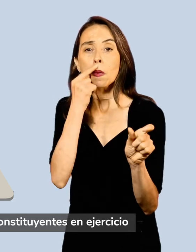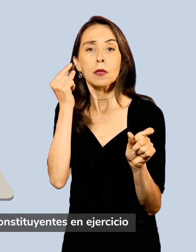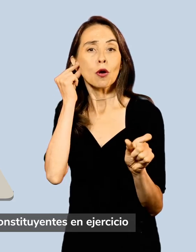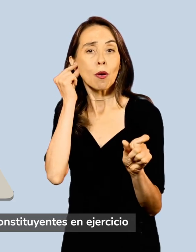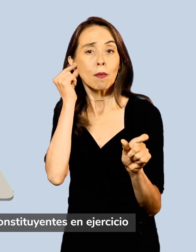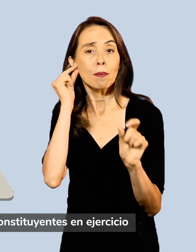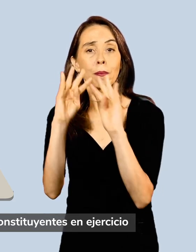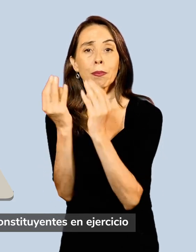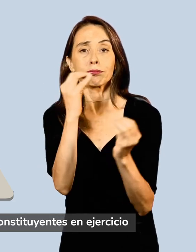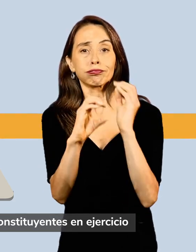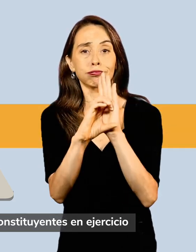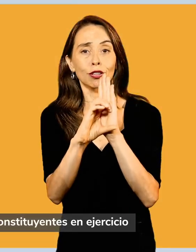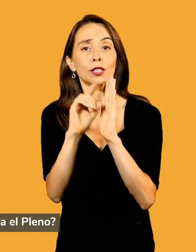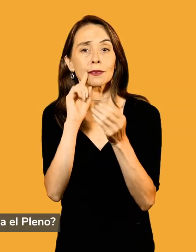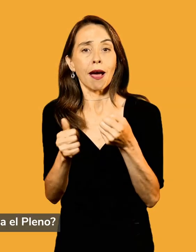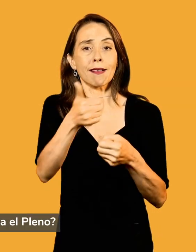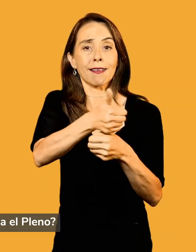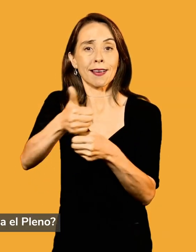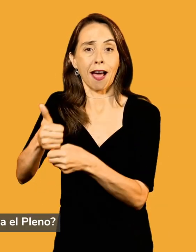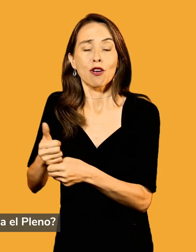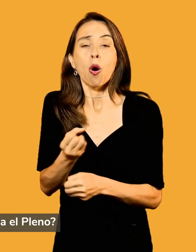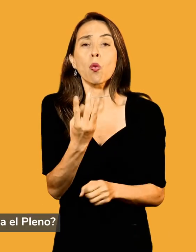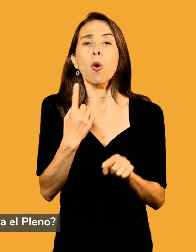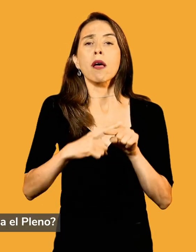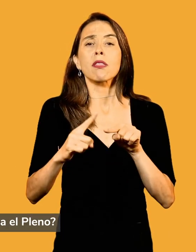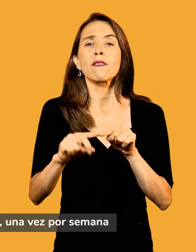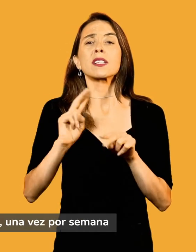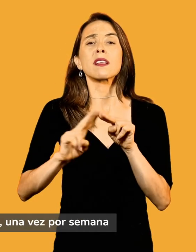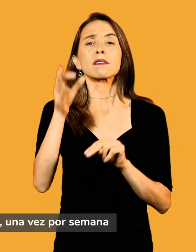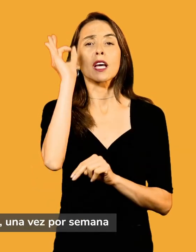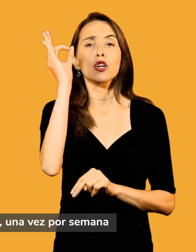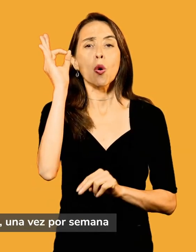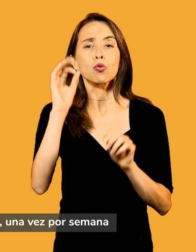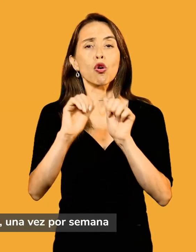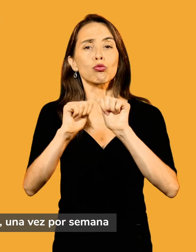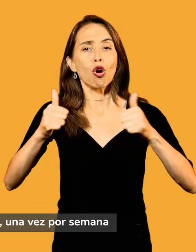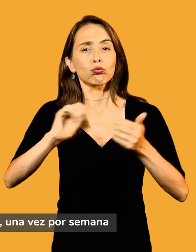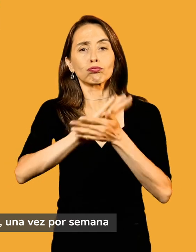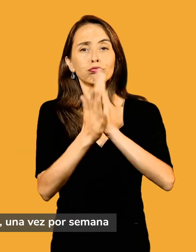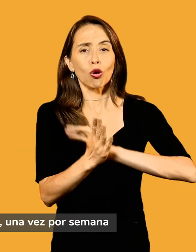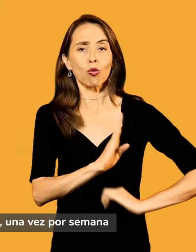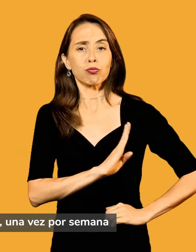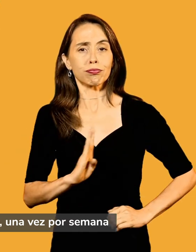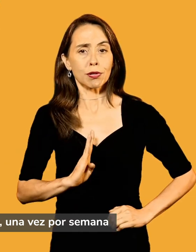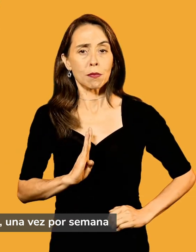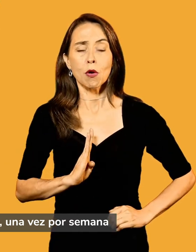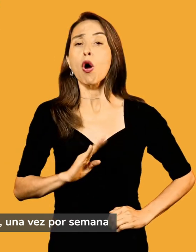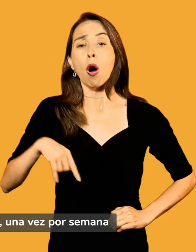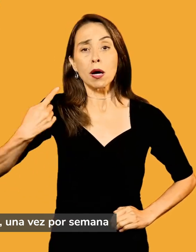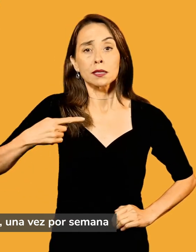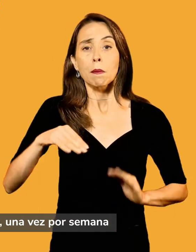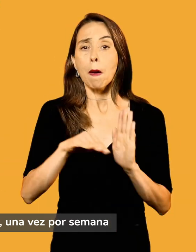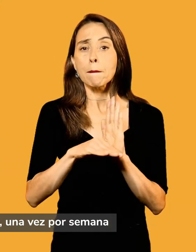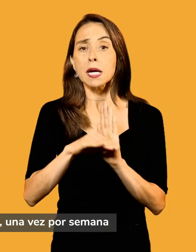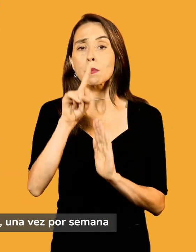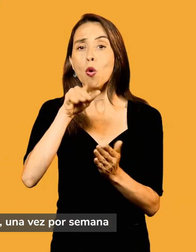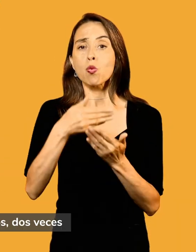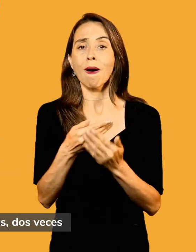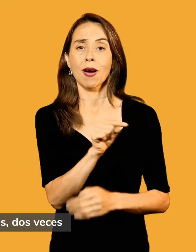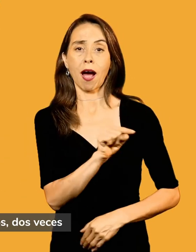en ejercicio. ¿Cuántas veces sesiona el pleno? Lo hace periódicamente, mínimo una vez por semana, y debe